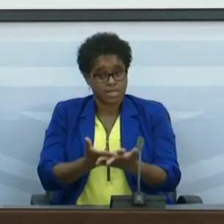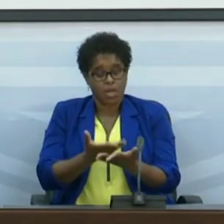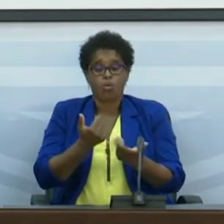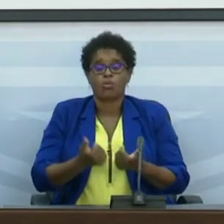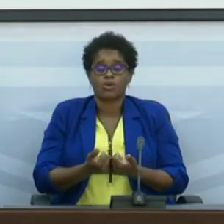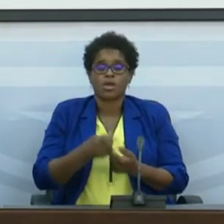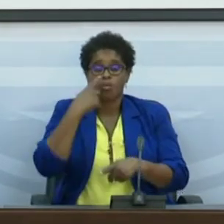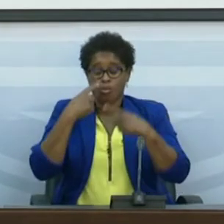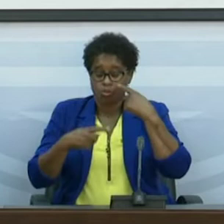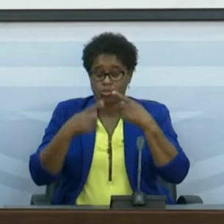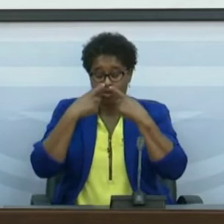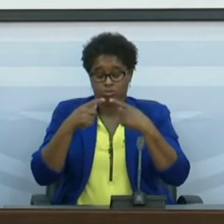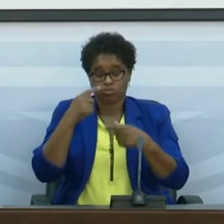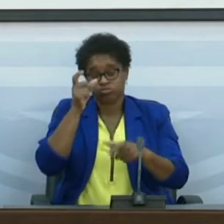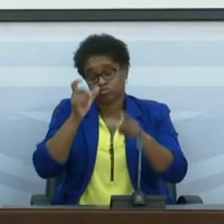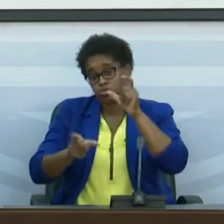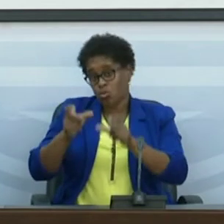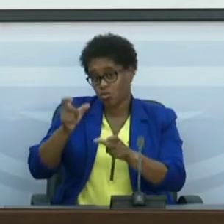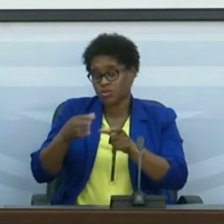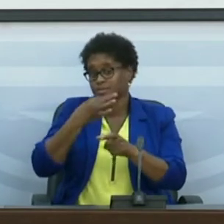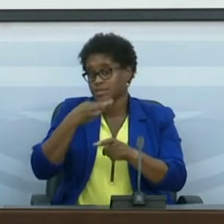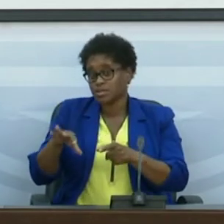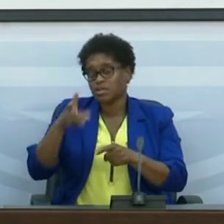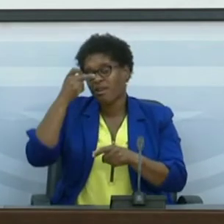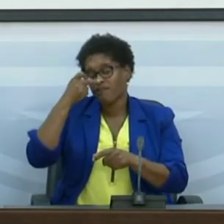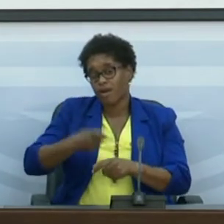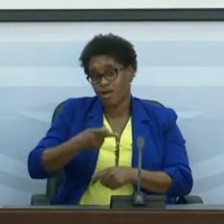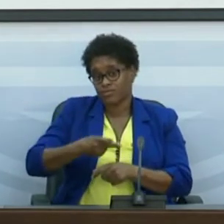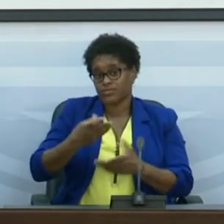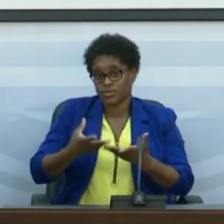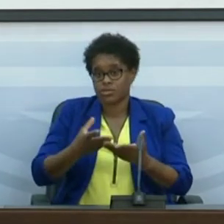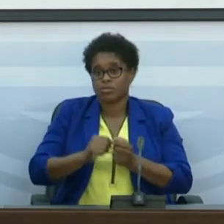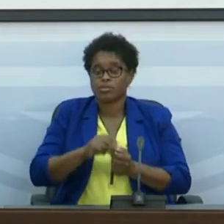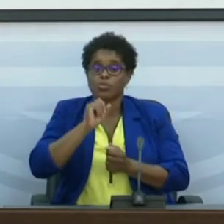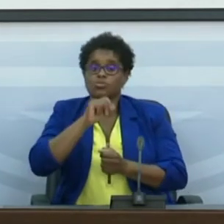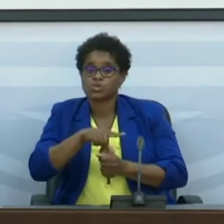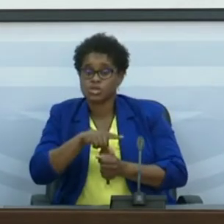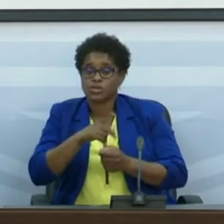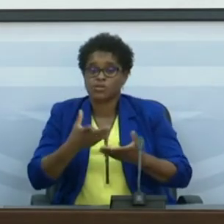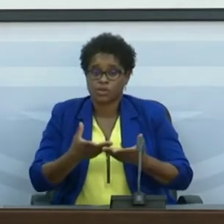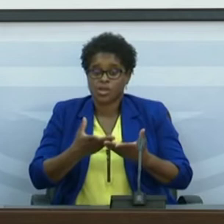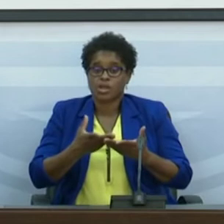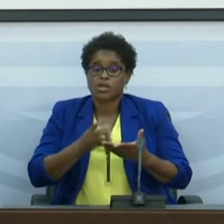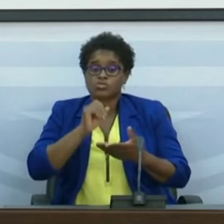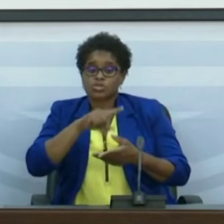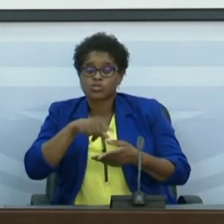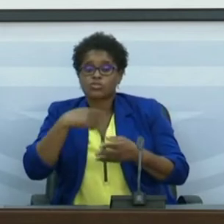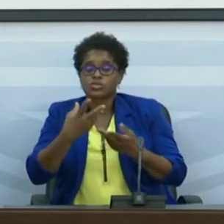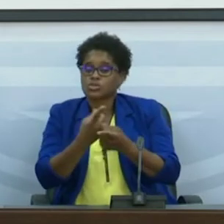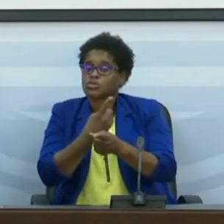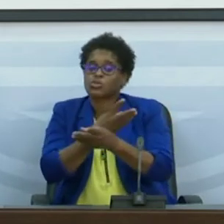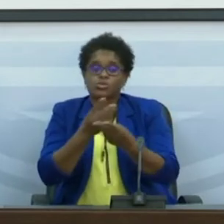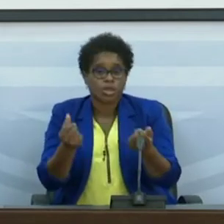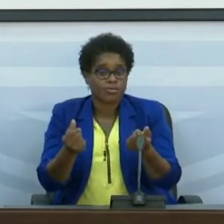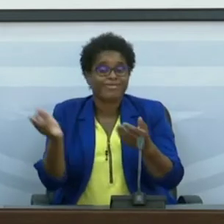da população, deixando-nos vulneráveis para as possíveis consequências